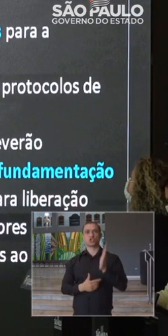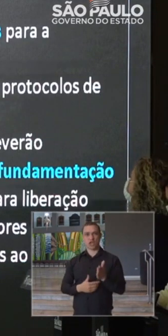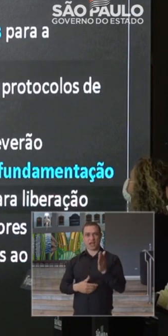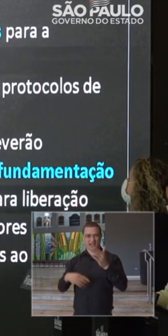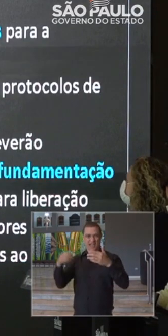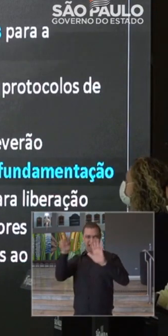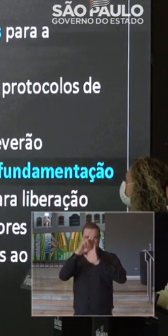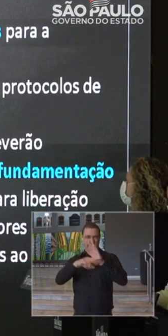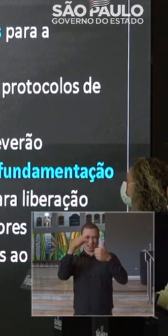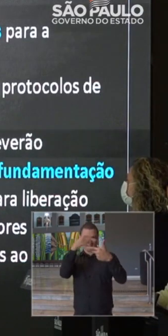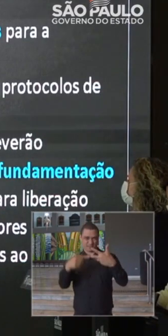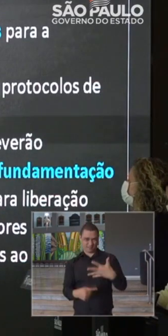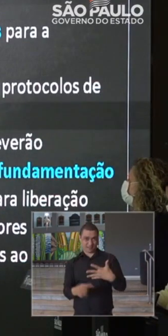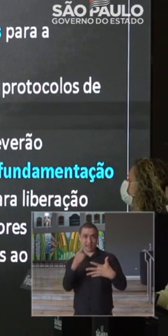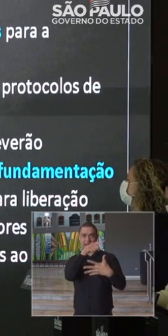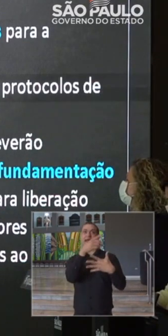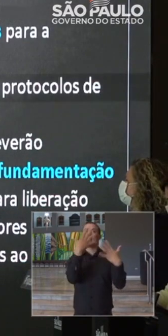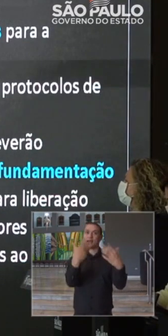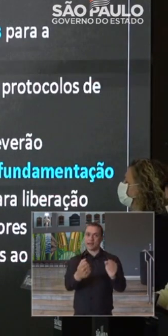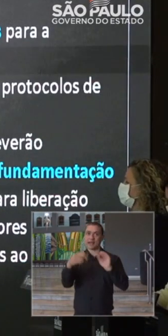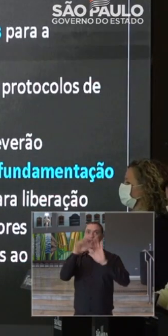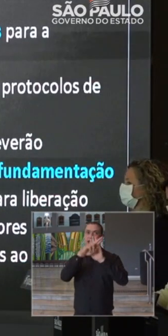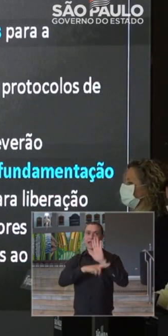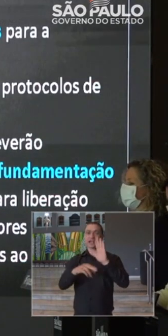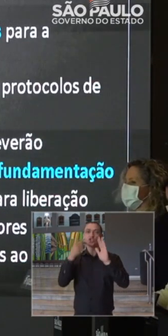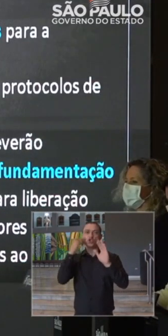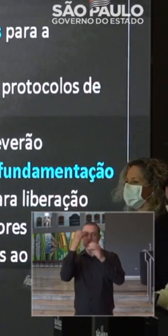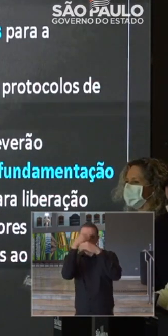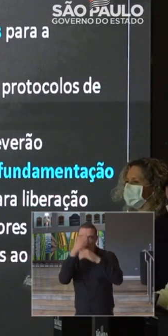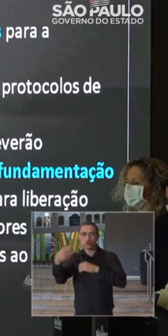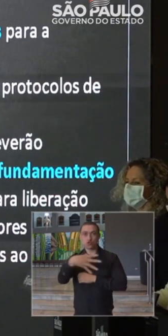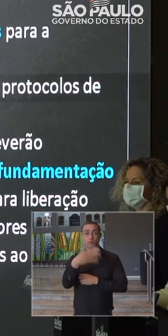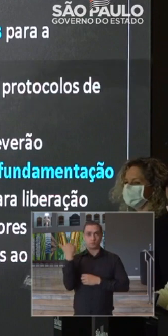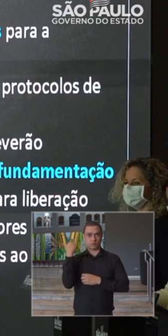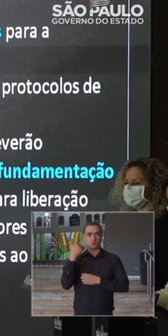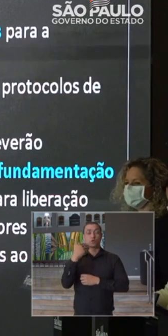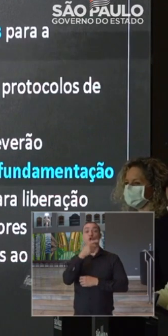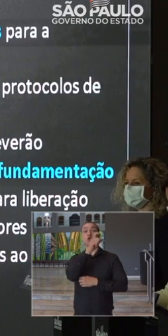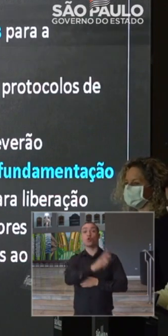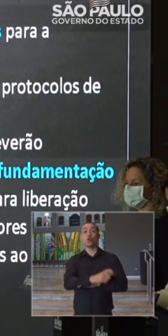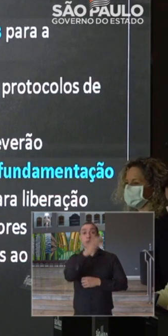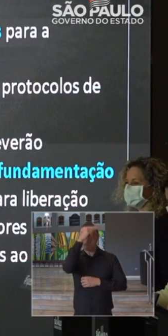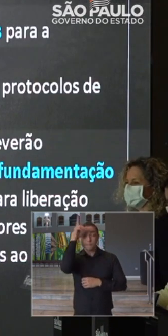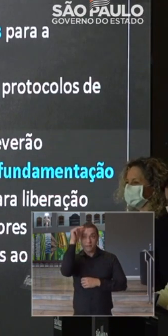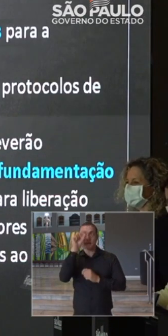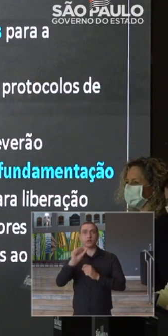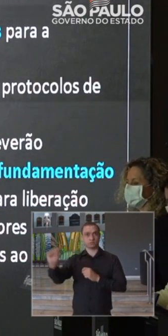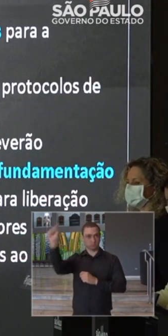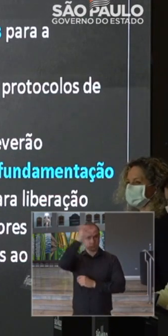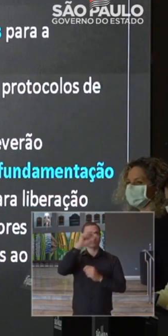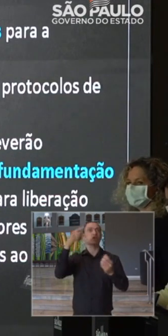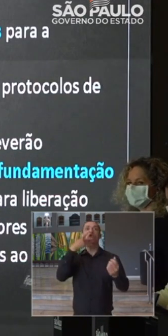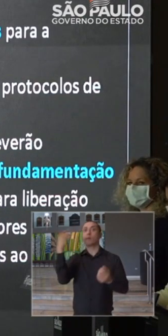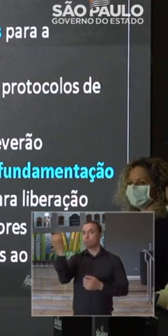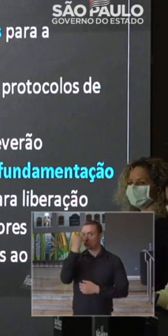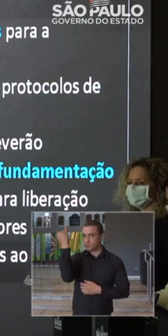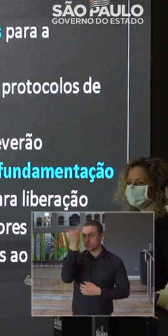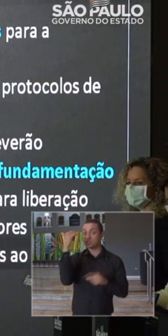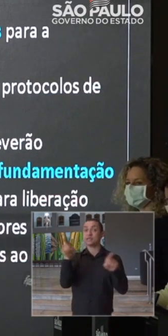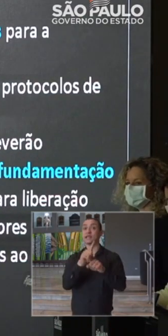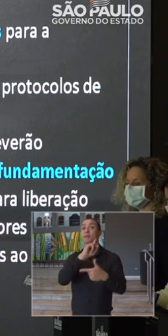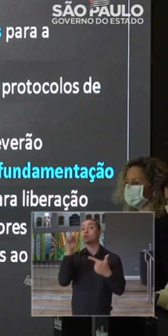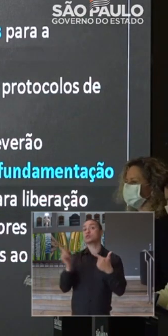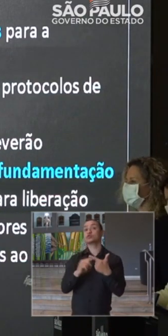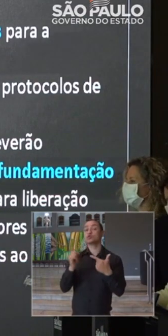-requisitos, a adesão aos protocolos de testagem, algo que foi elencado pelos próprios prefeitos como fundamental, e também o